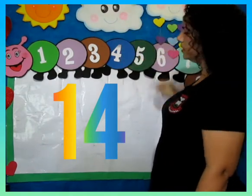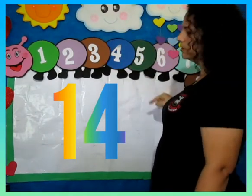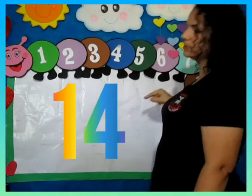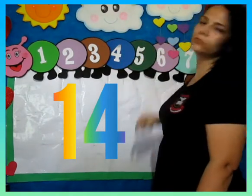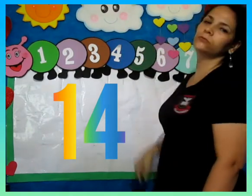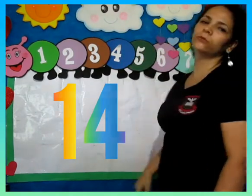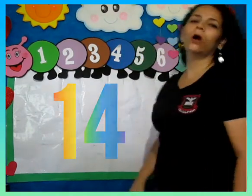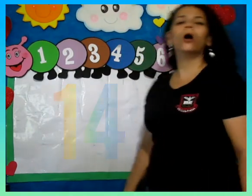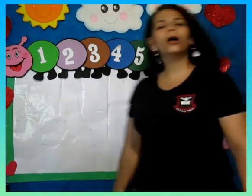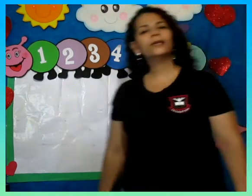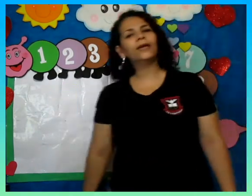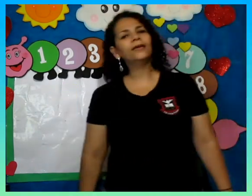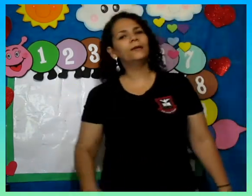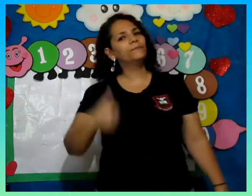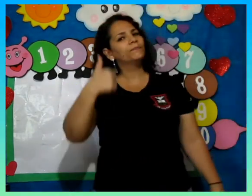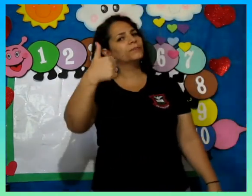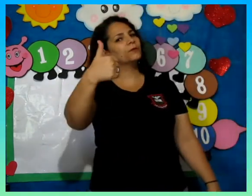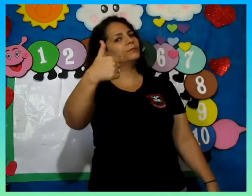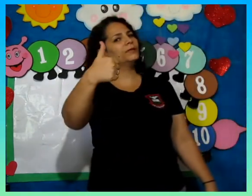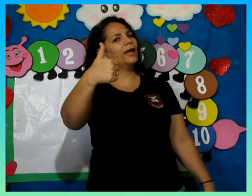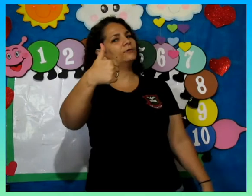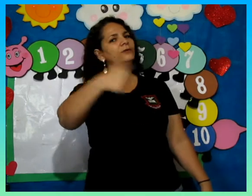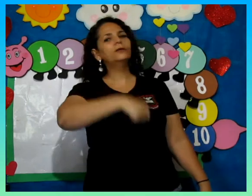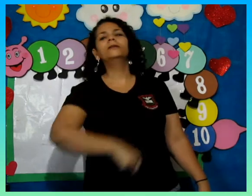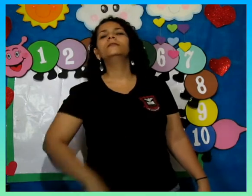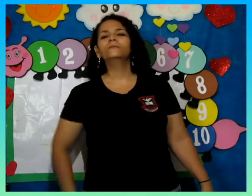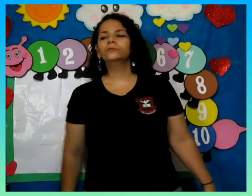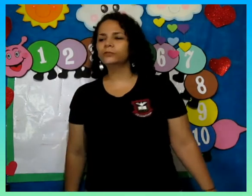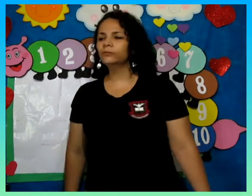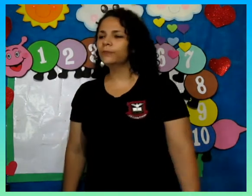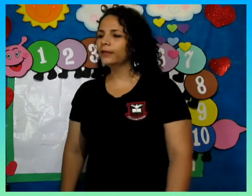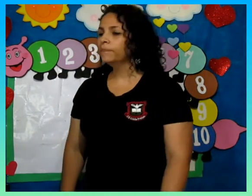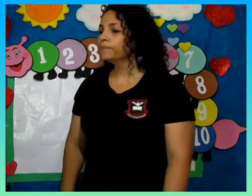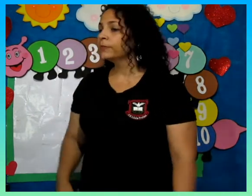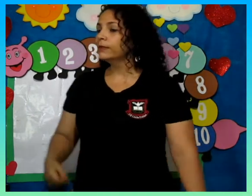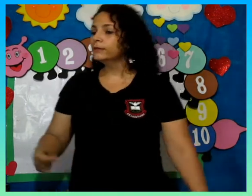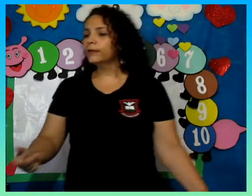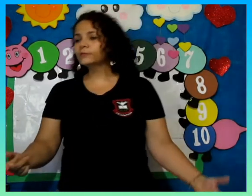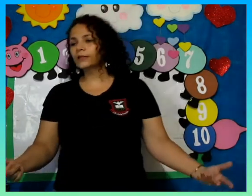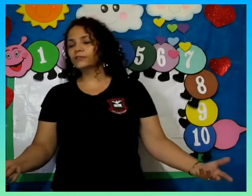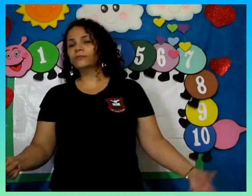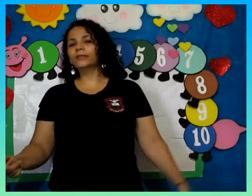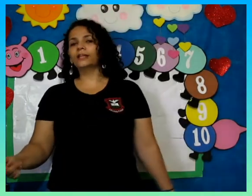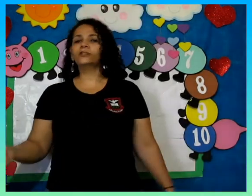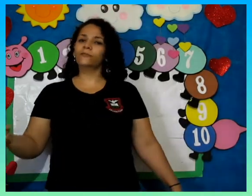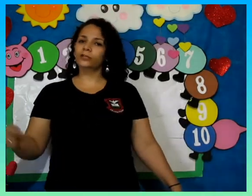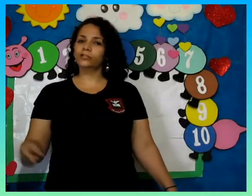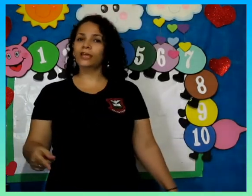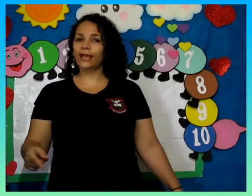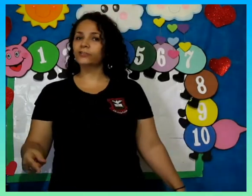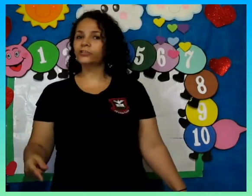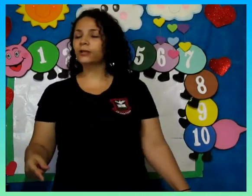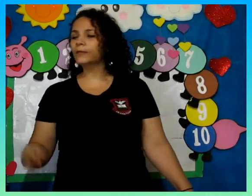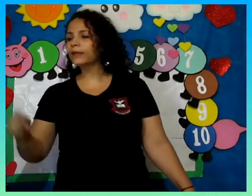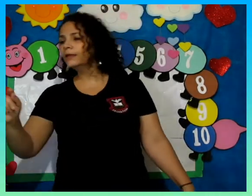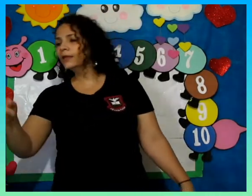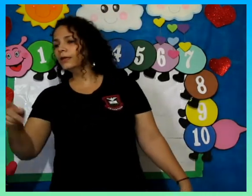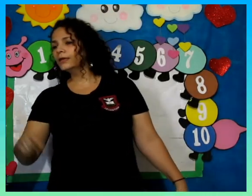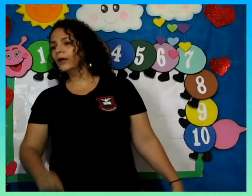Isso, ok? Combinado? Muito bem. Temos a atividade da folhinha de artes também e a